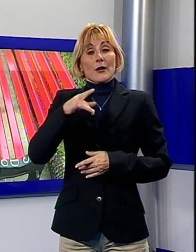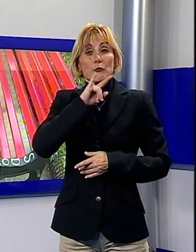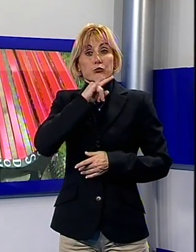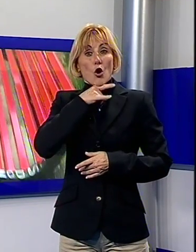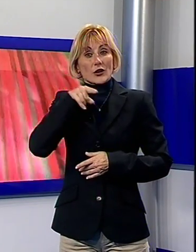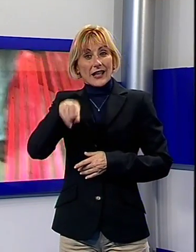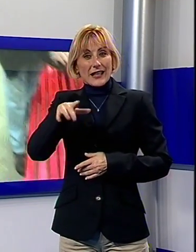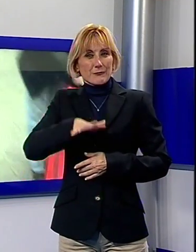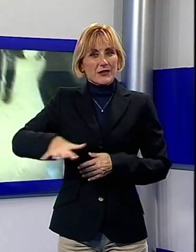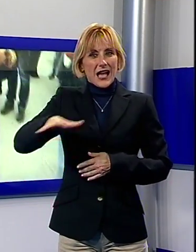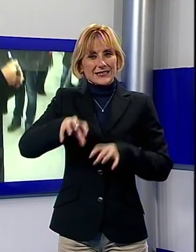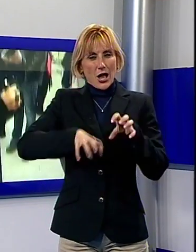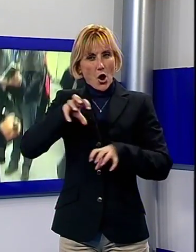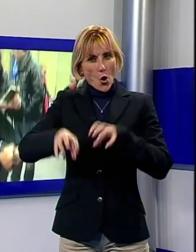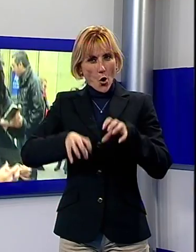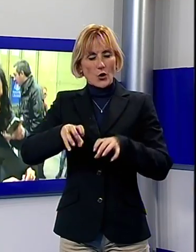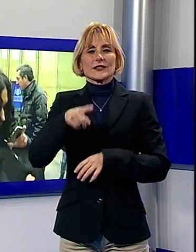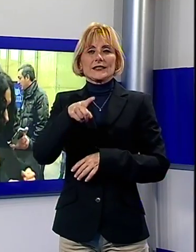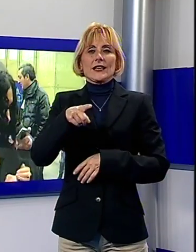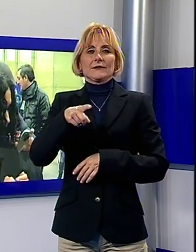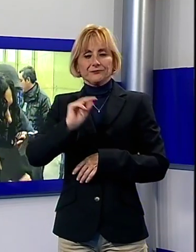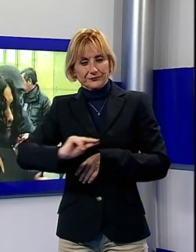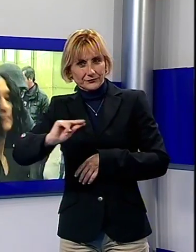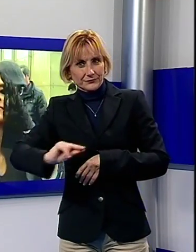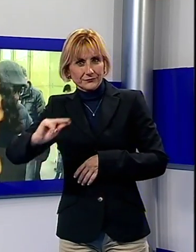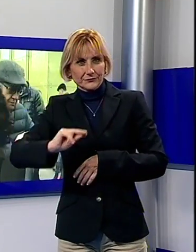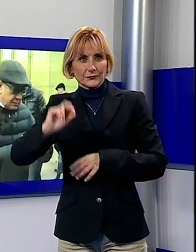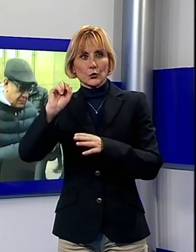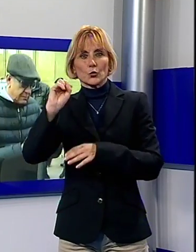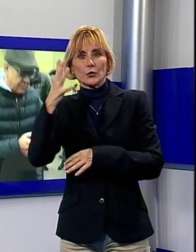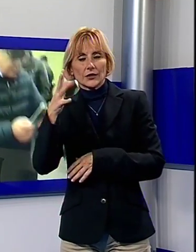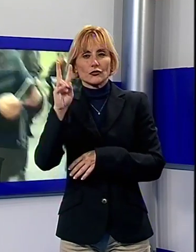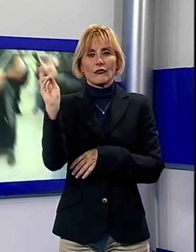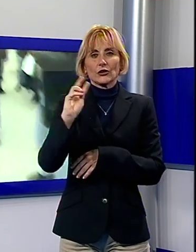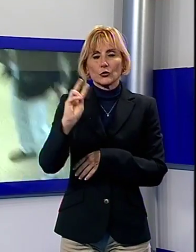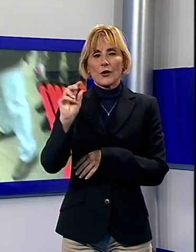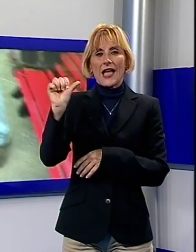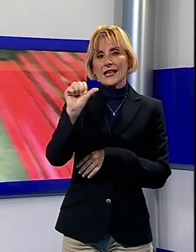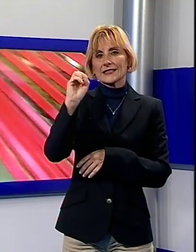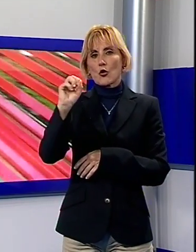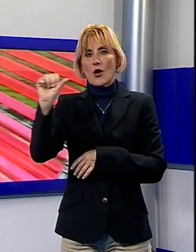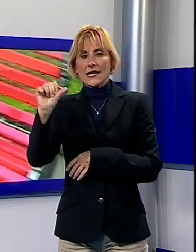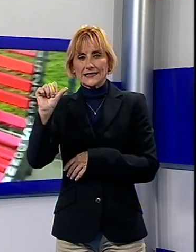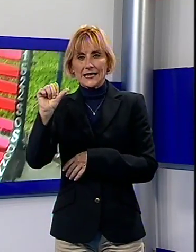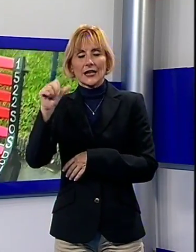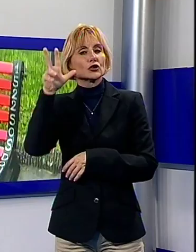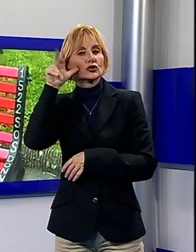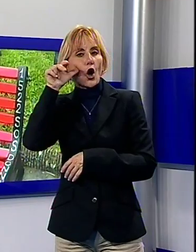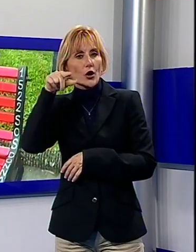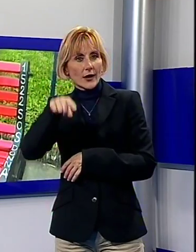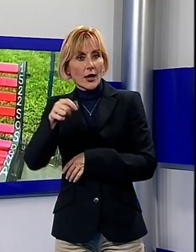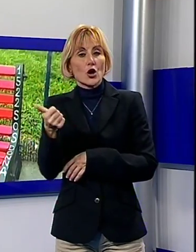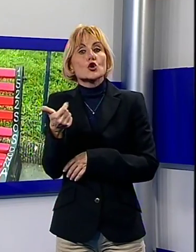Orsi. L'artista Elisa Fiumalbi ha inciso la scritta 1522 SOS Donna, il numero unico di